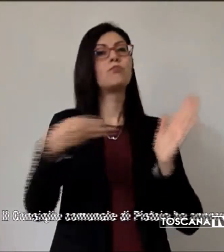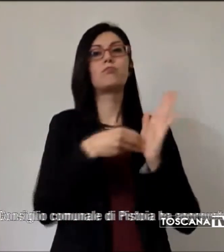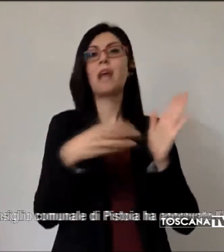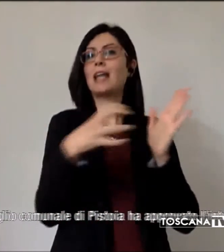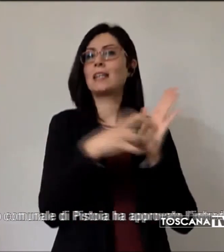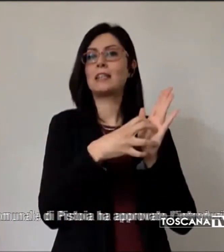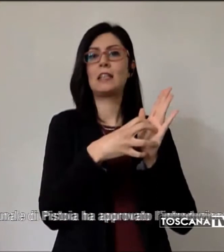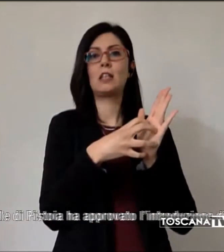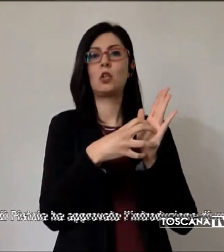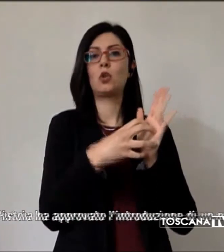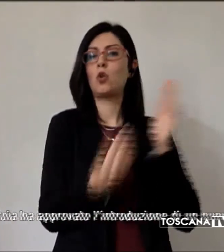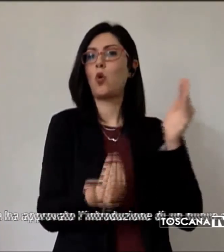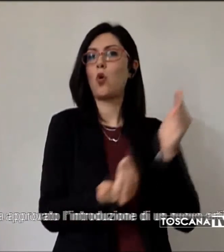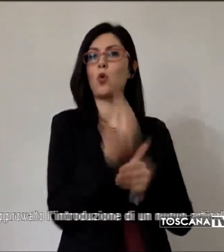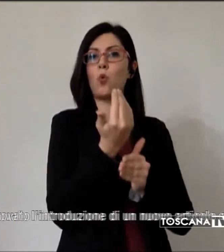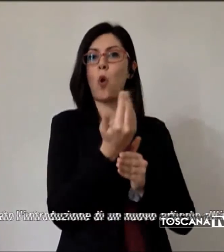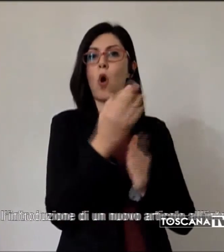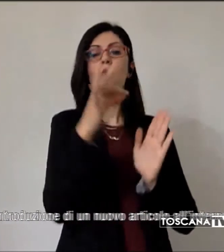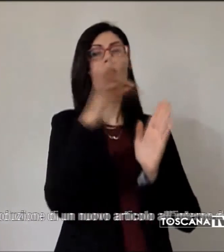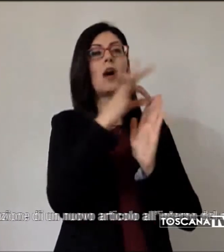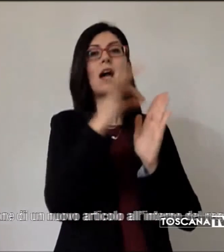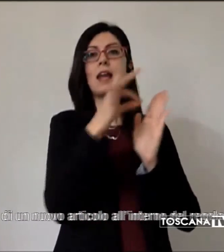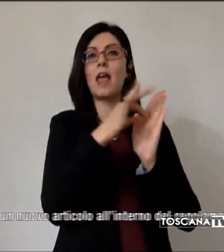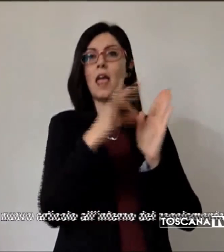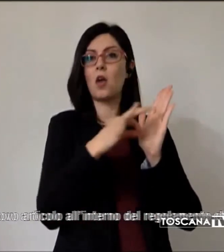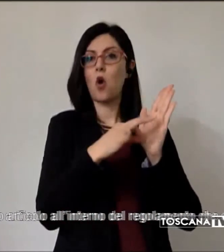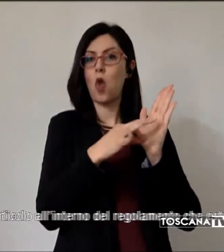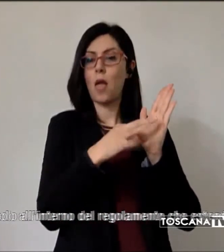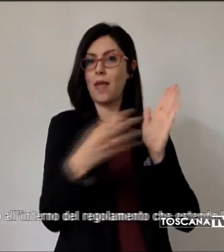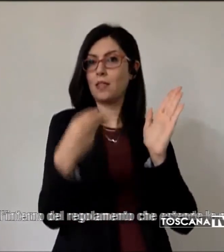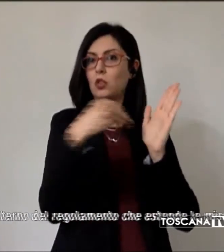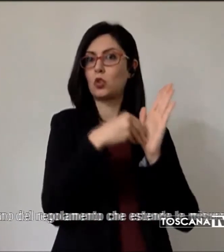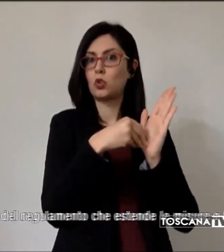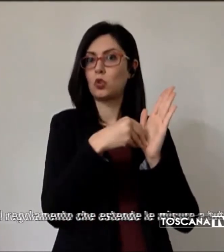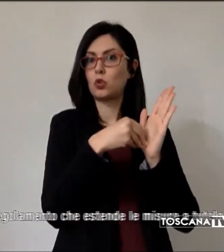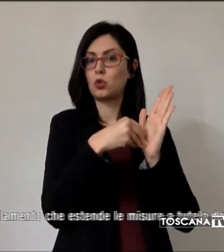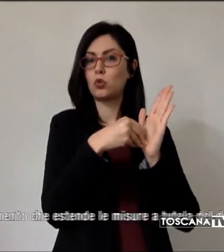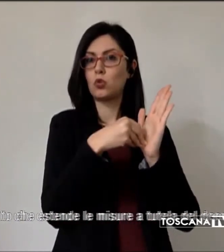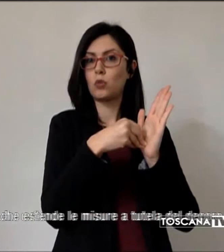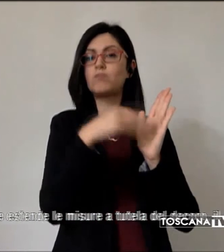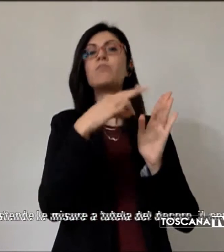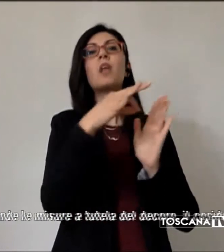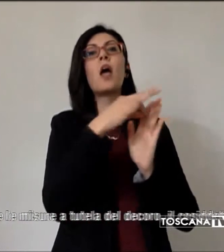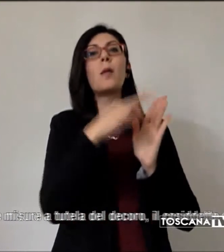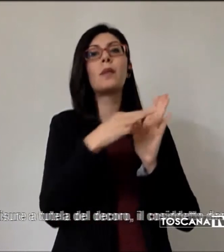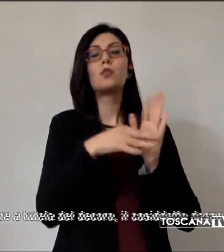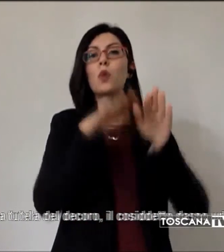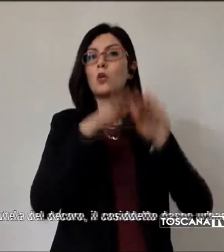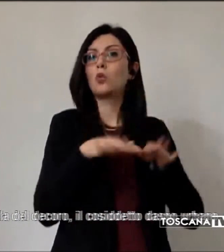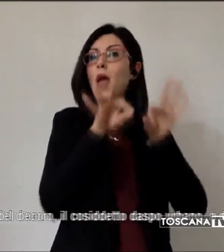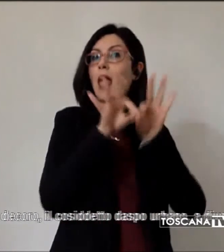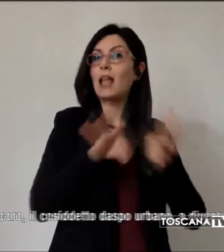'interno del regolamento che estende le misure a tutela del decoro, il cosiddetto